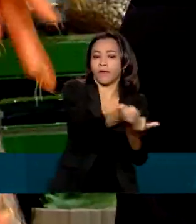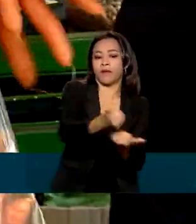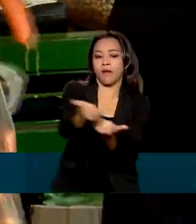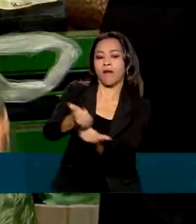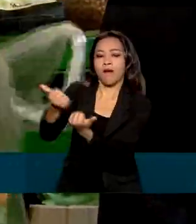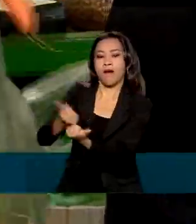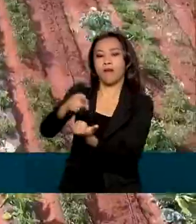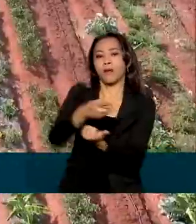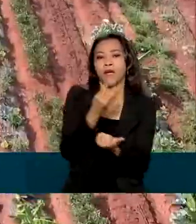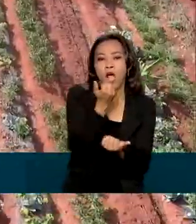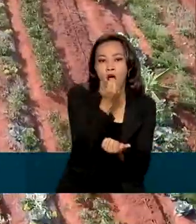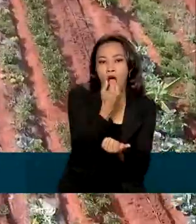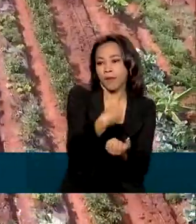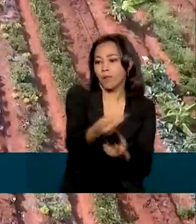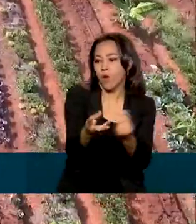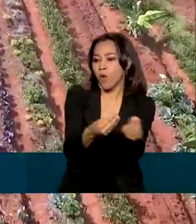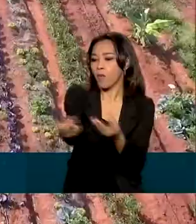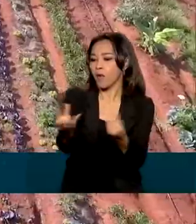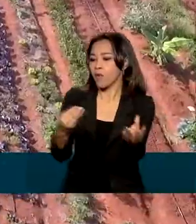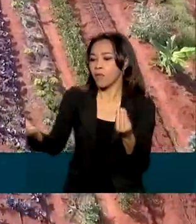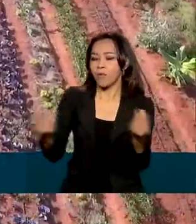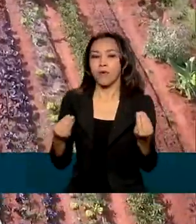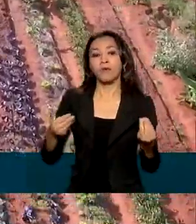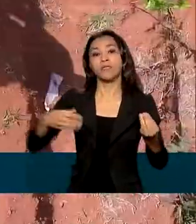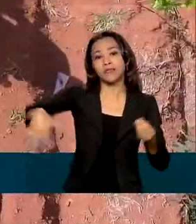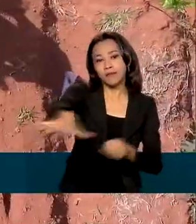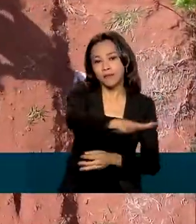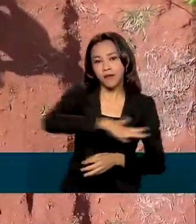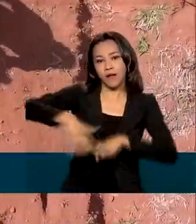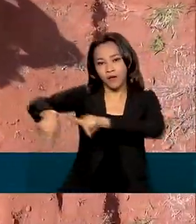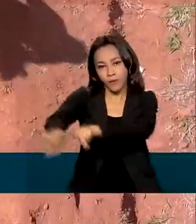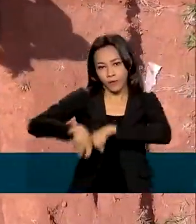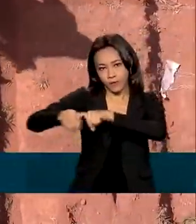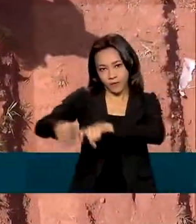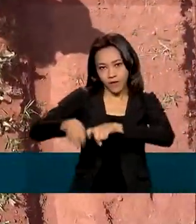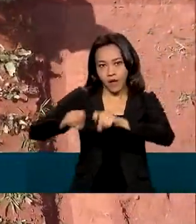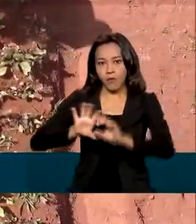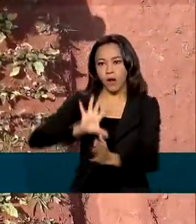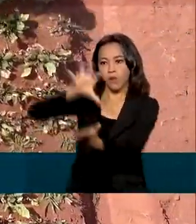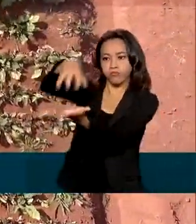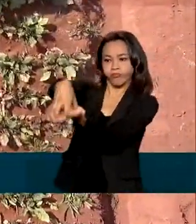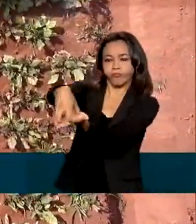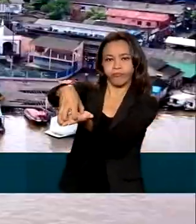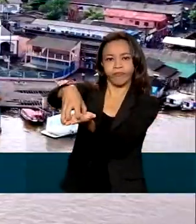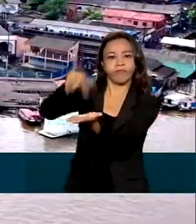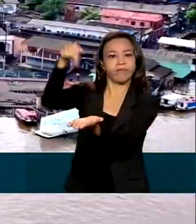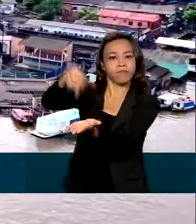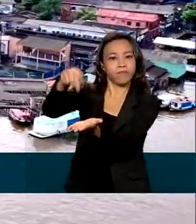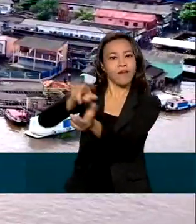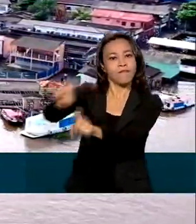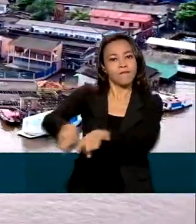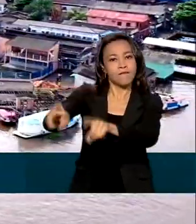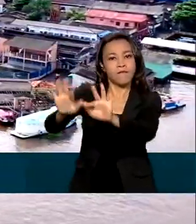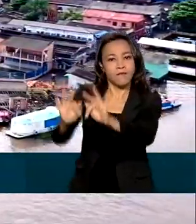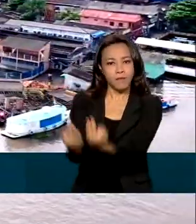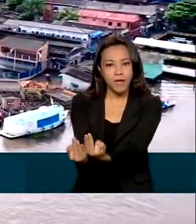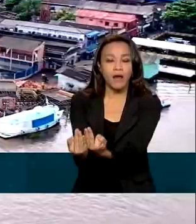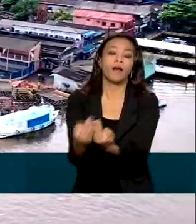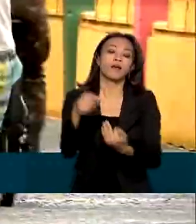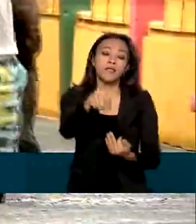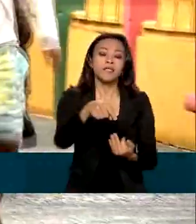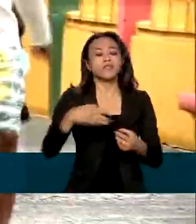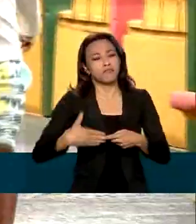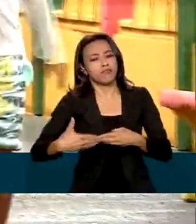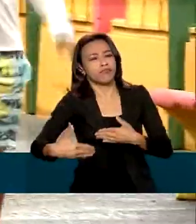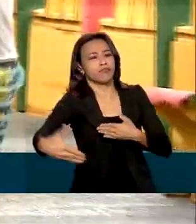distribuição de alimentos das propriedades rurais para as centrais da agricultura familiar. Entre as ações em andamento na